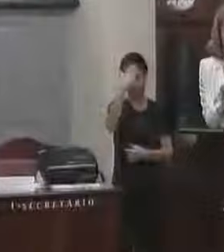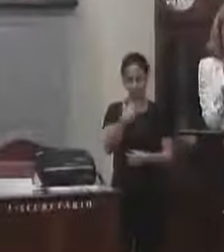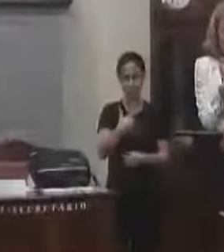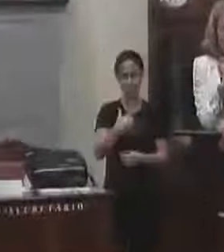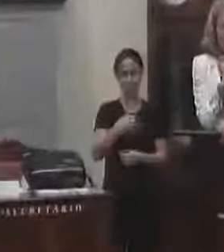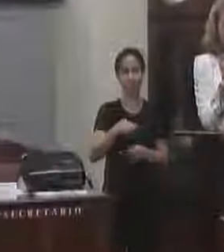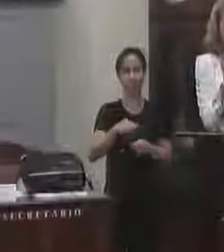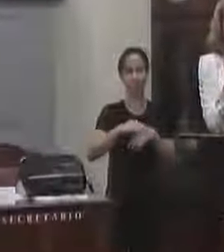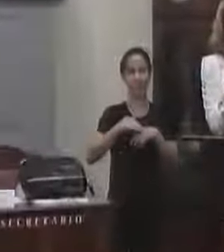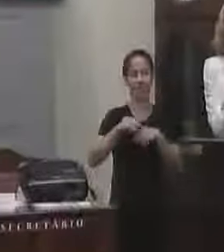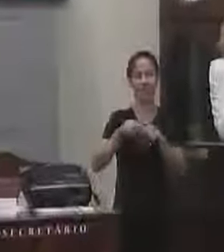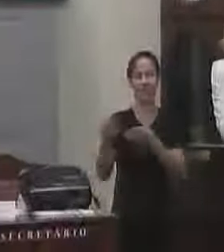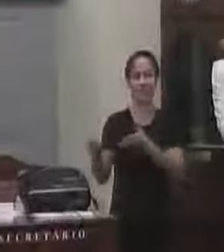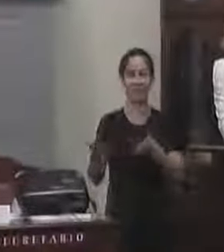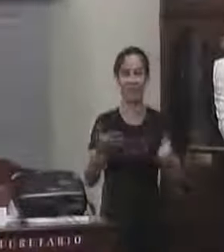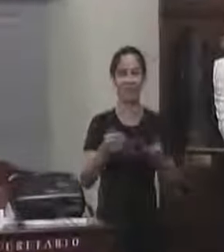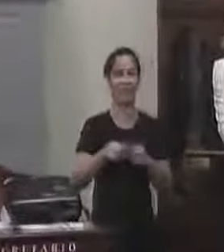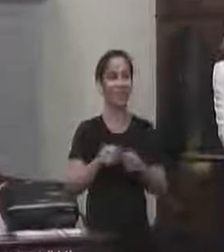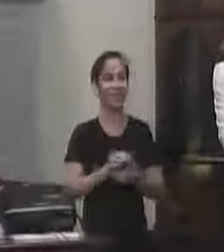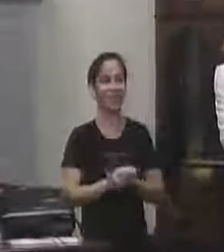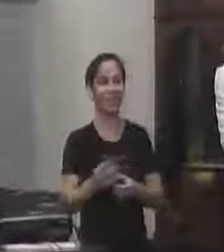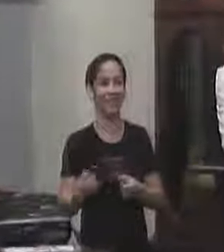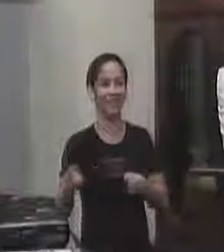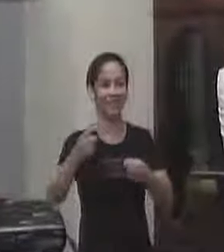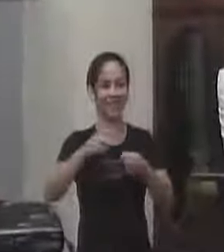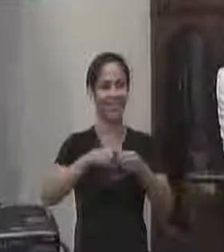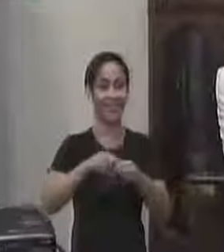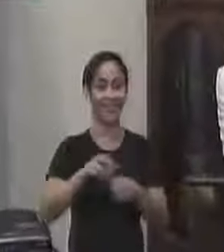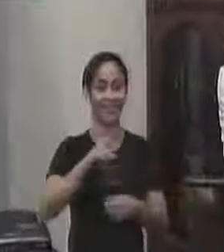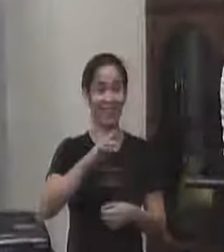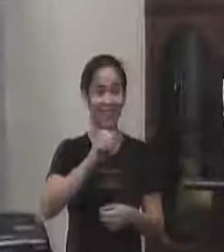fazer um convite não quer voltar para a rede não